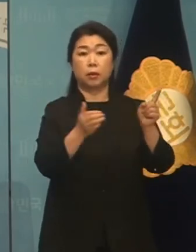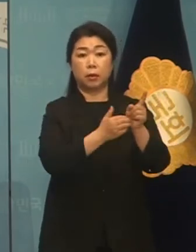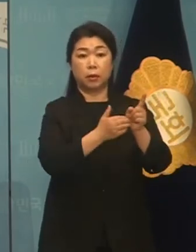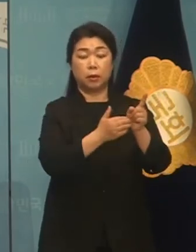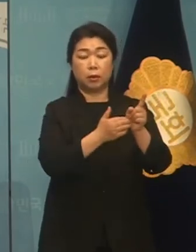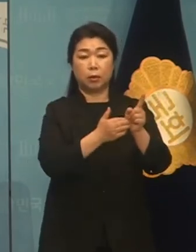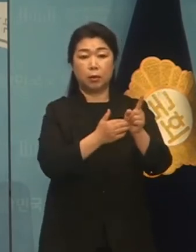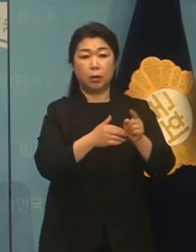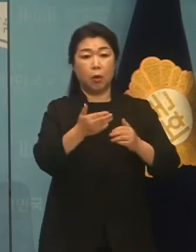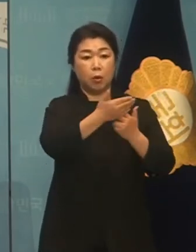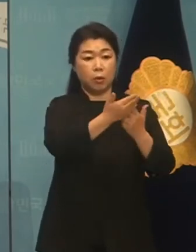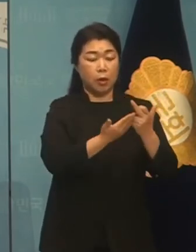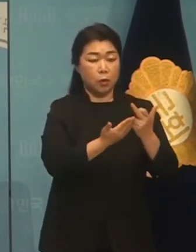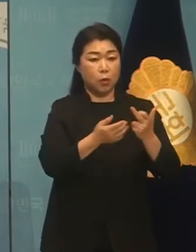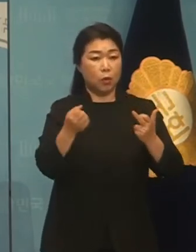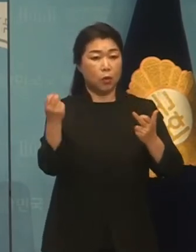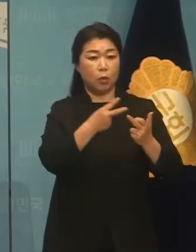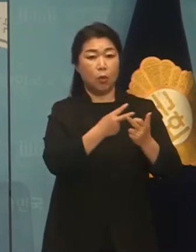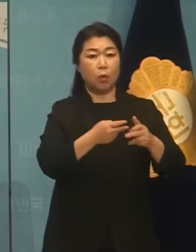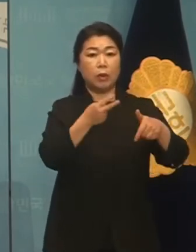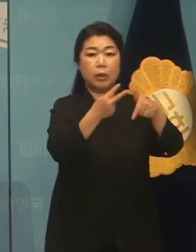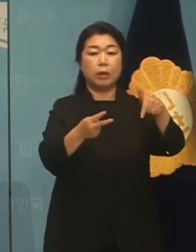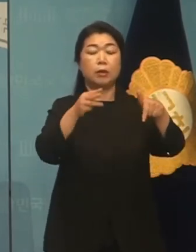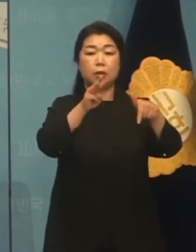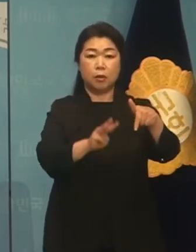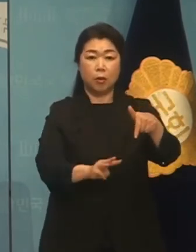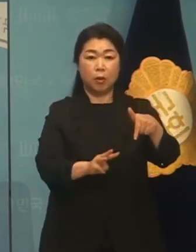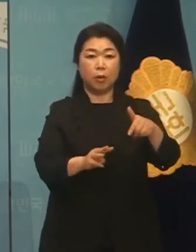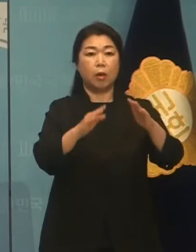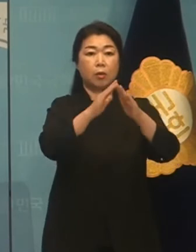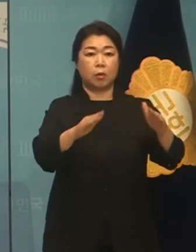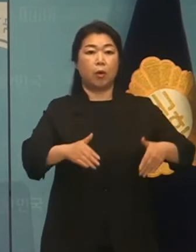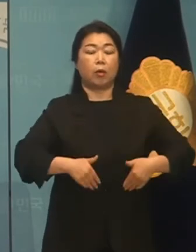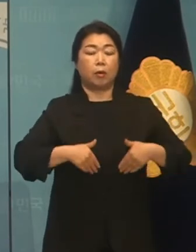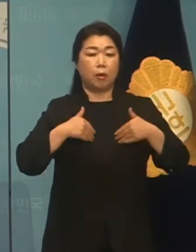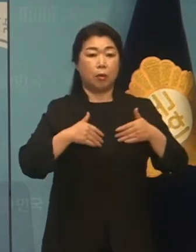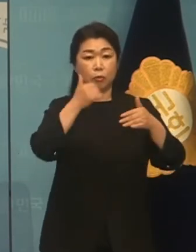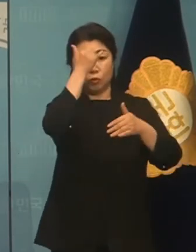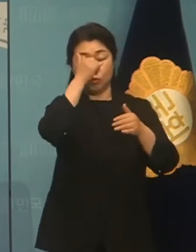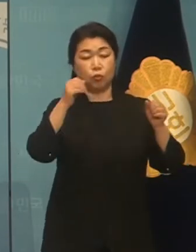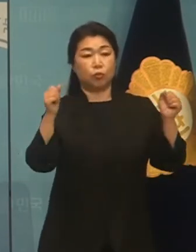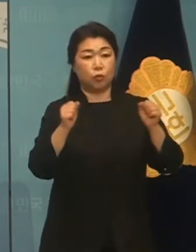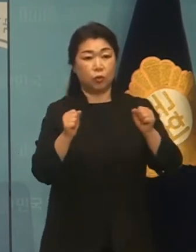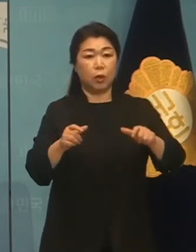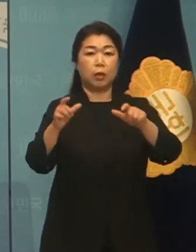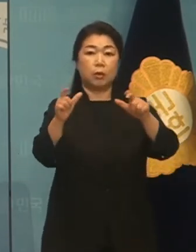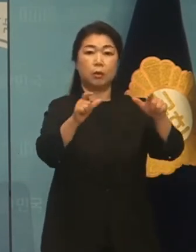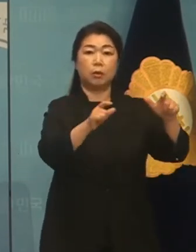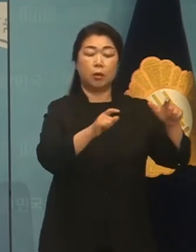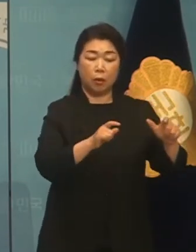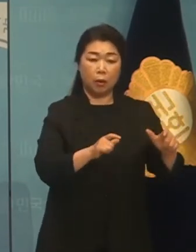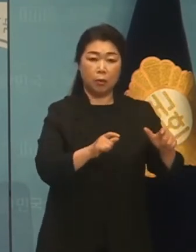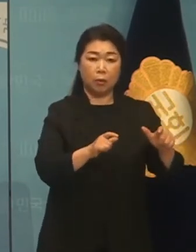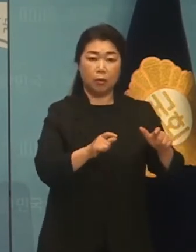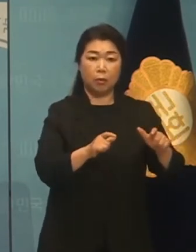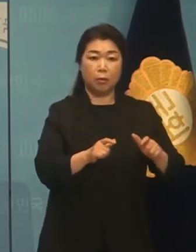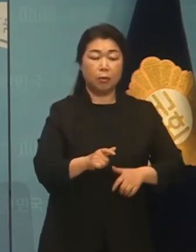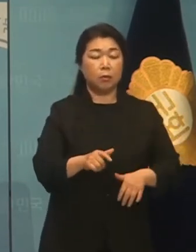있었고 제주를 포함한 인천, 전남, 충북 지역에서는